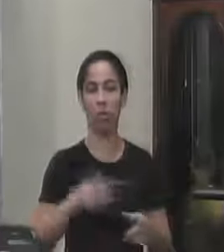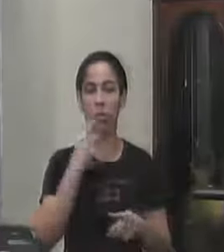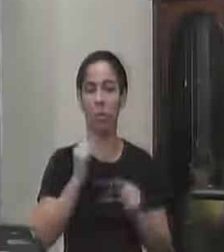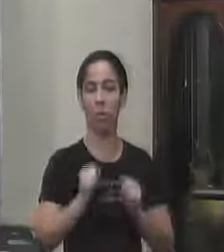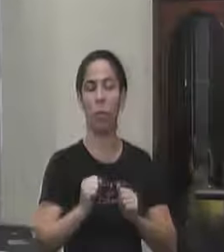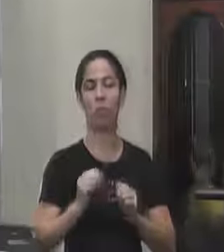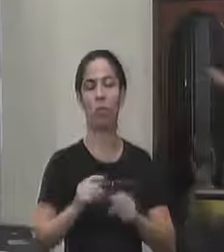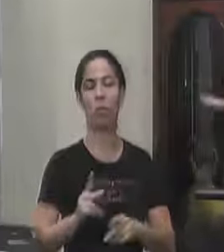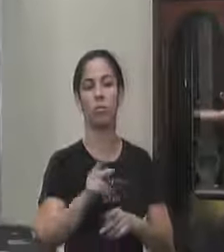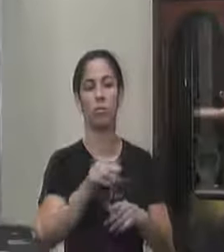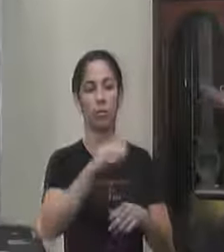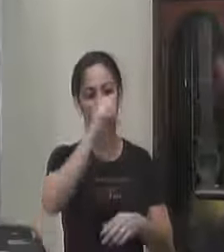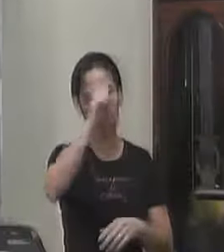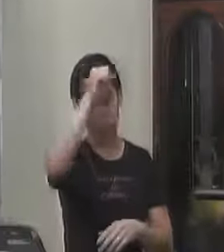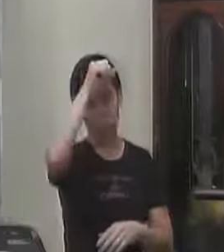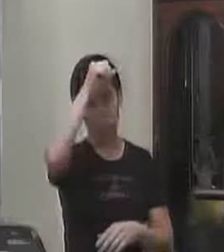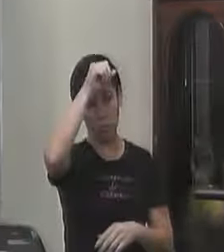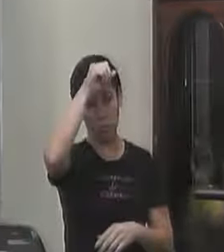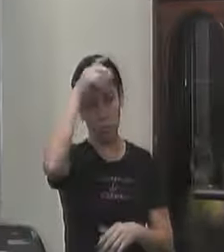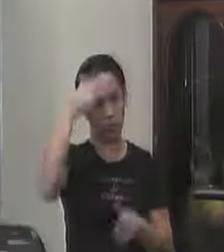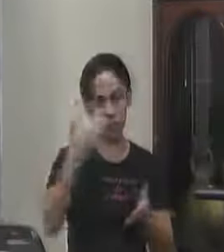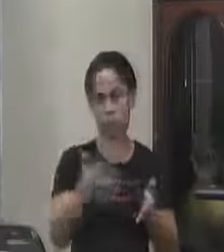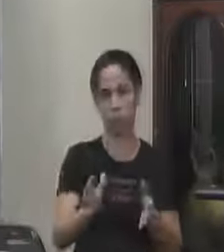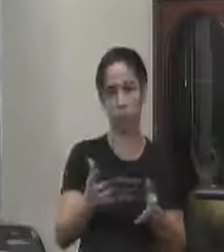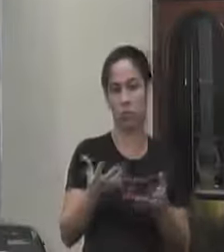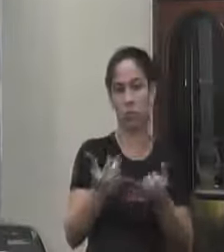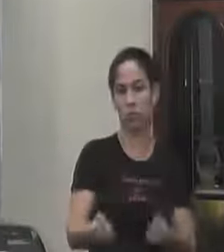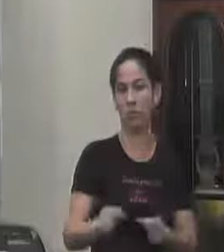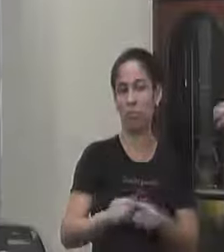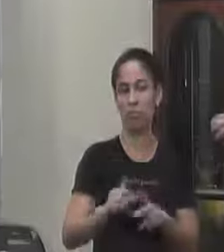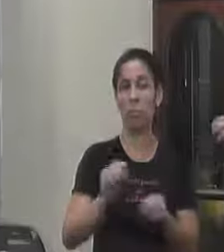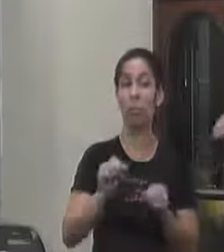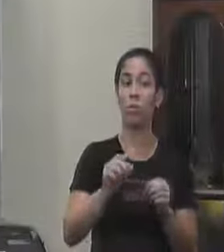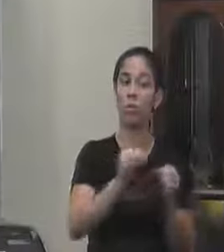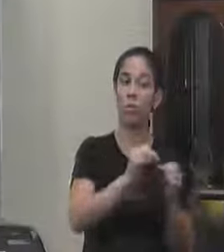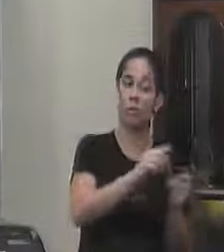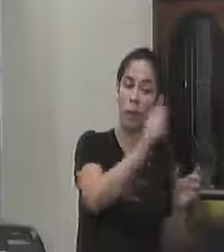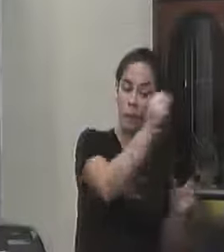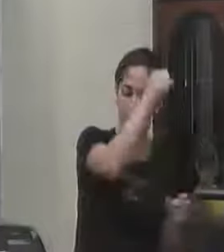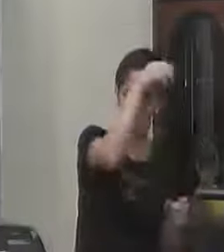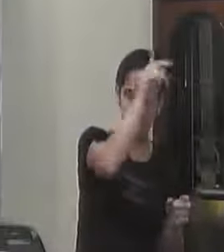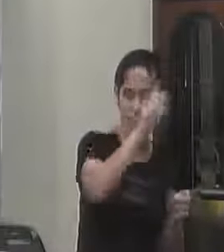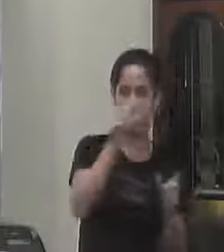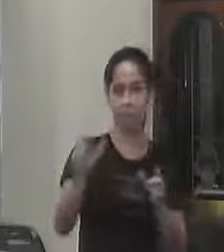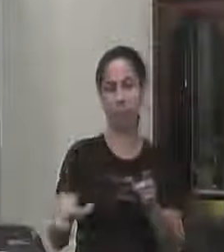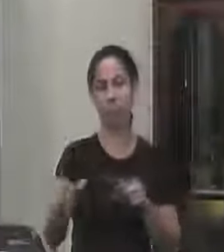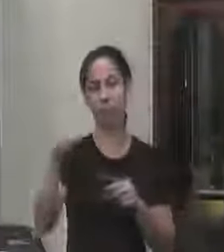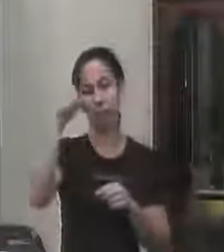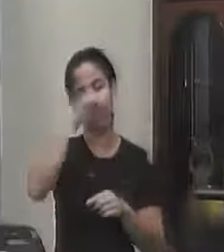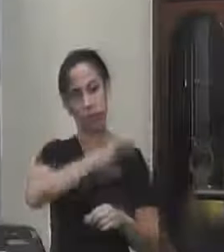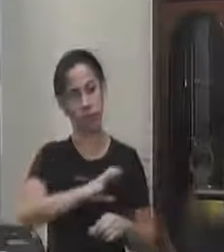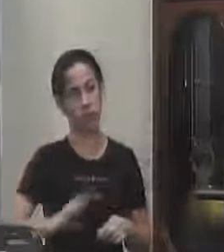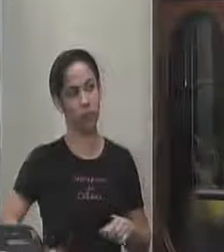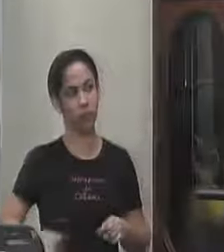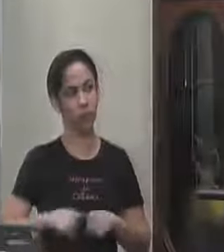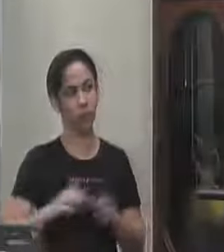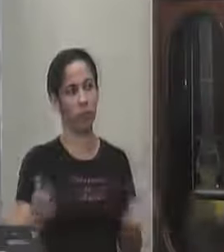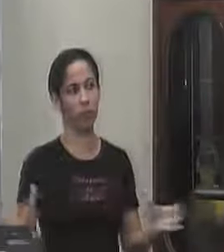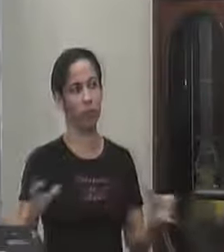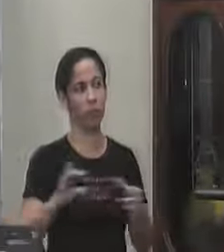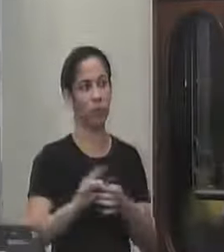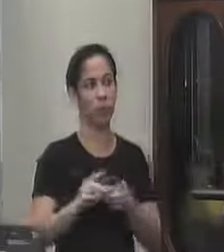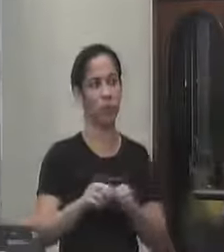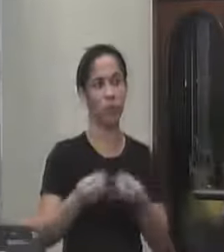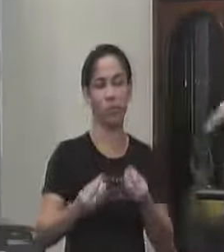eu só estou esperando essa retorno do que ele vai abraçar do que nós vamos abraçar para eu ter uma previsão agora em cima desse novo